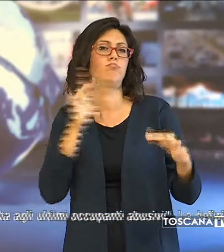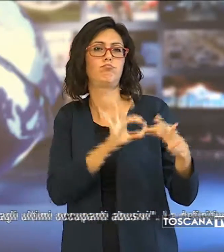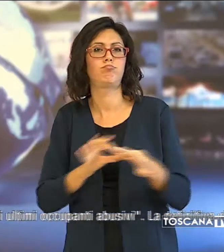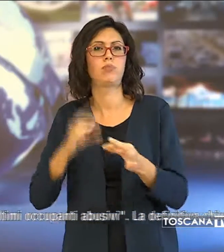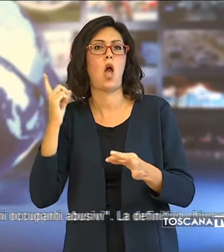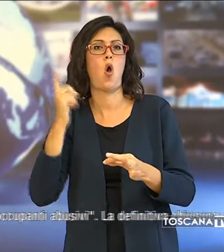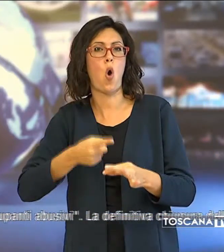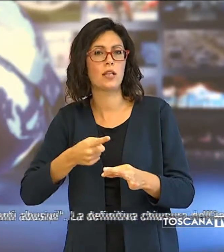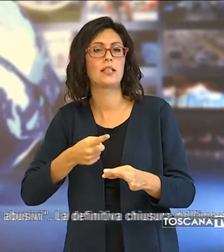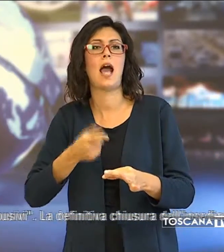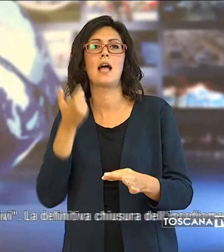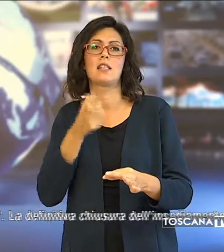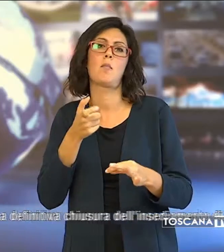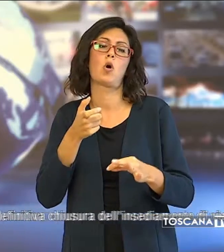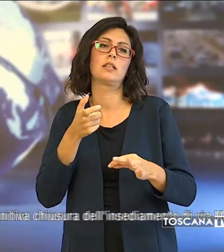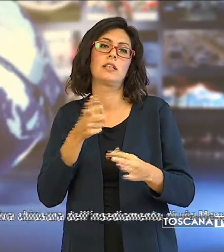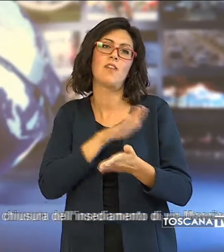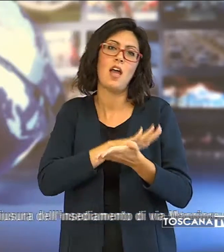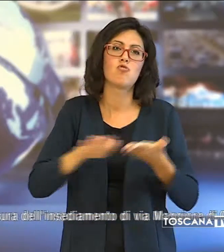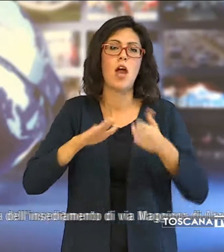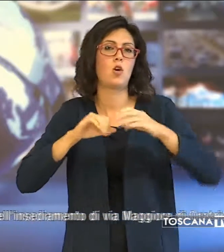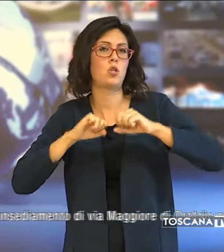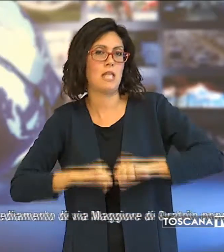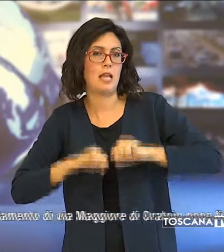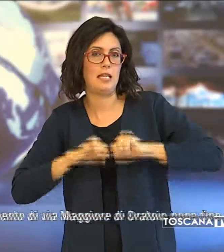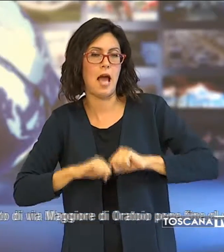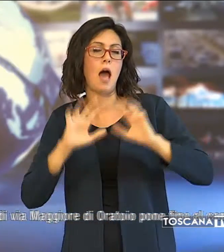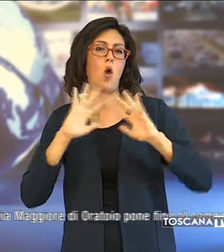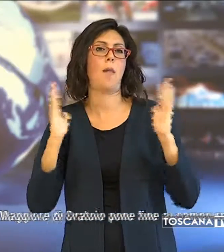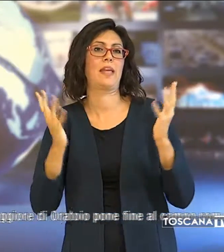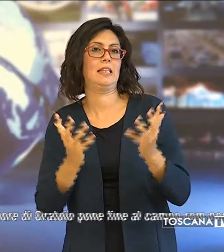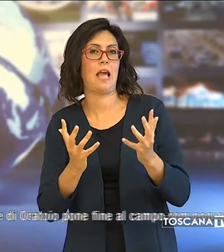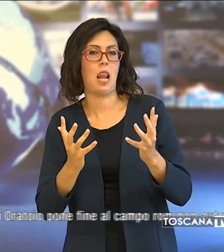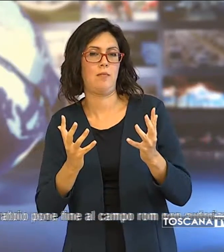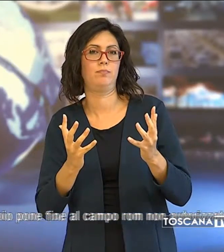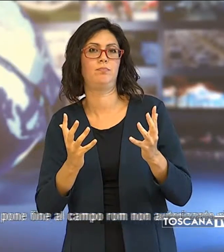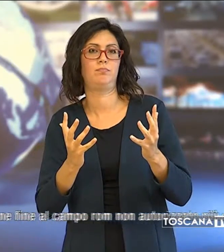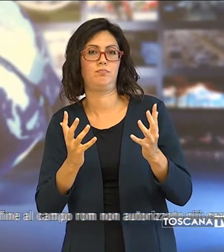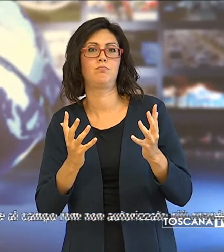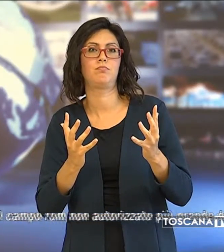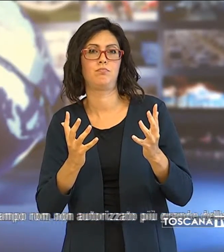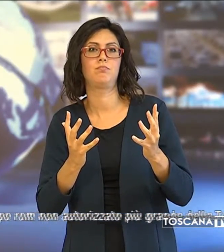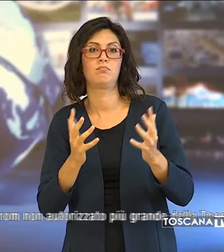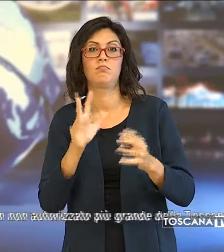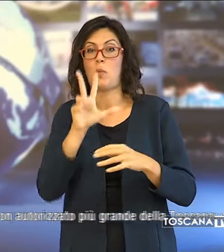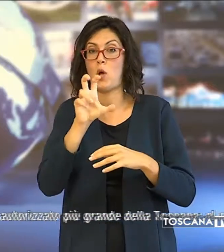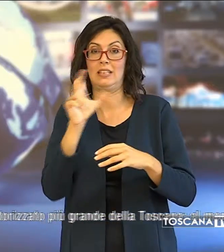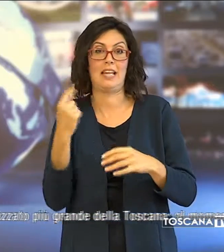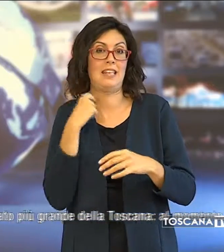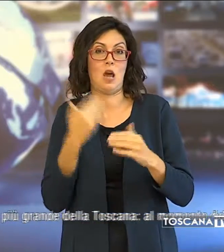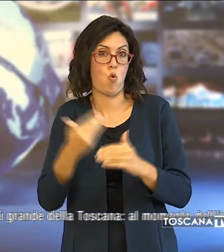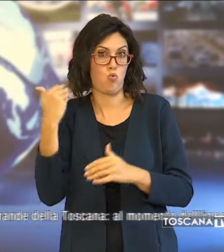emessa per motivi igienico-sanitarie e ambientali il 30 agosto